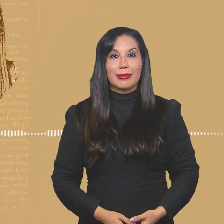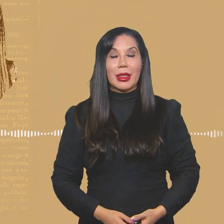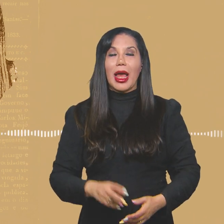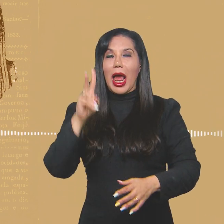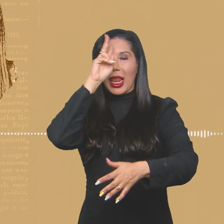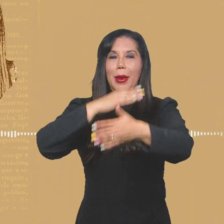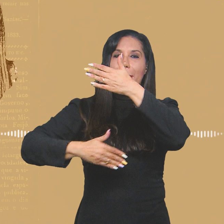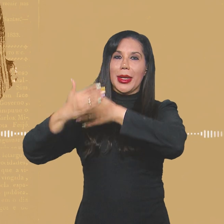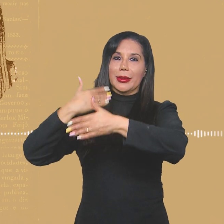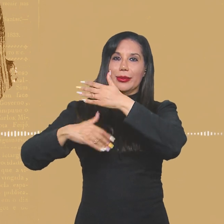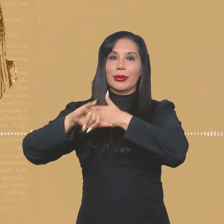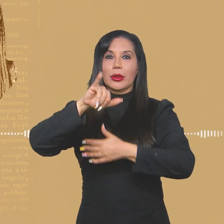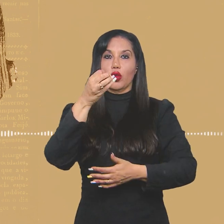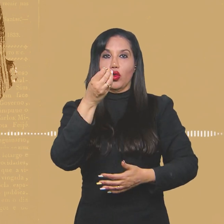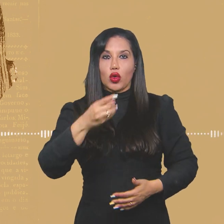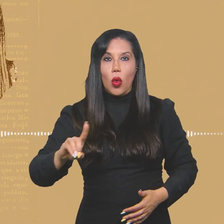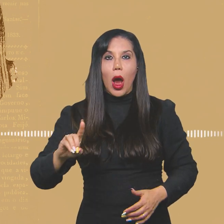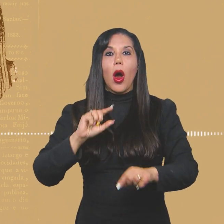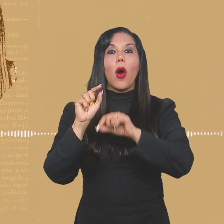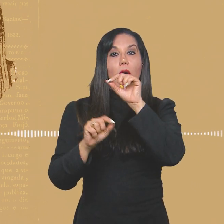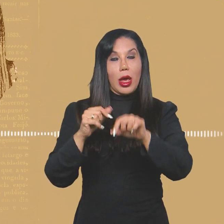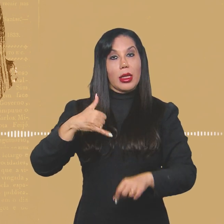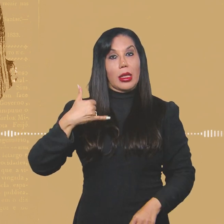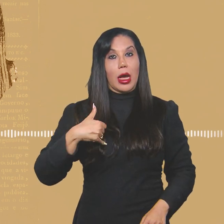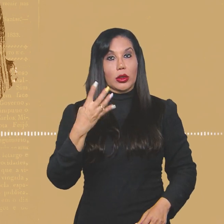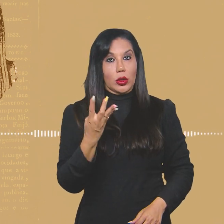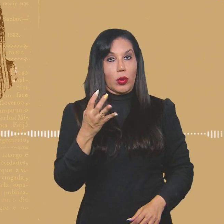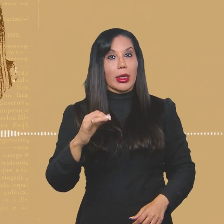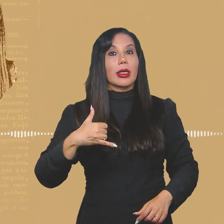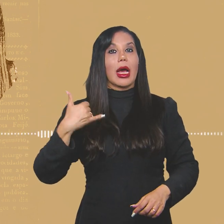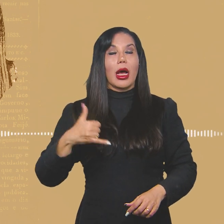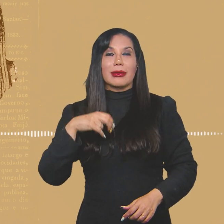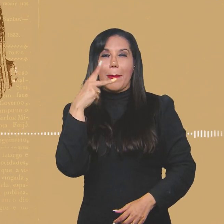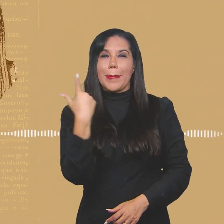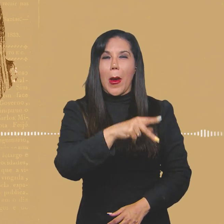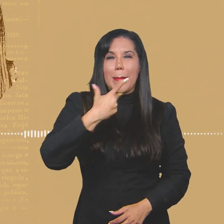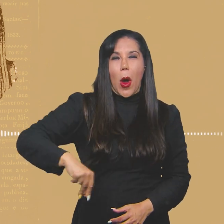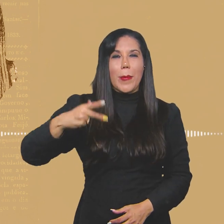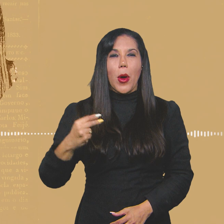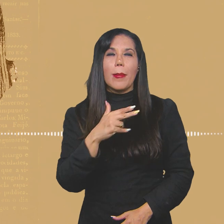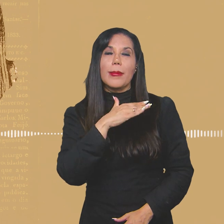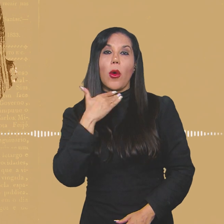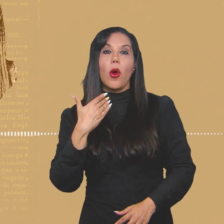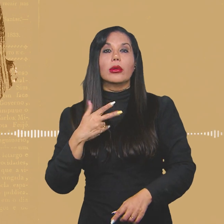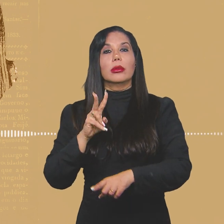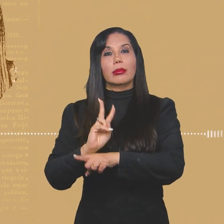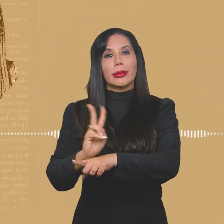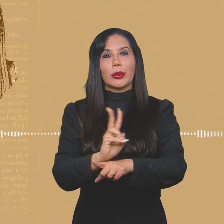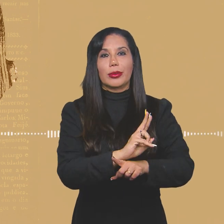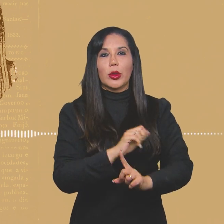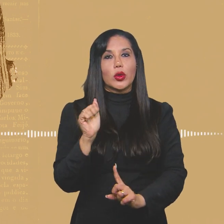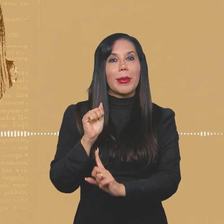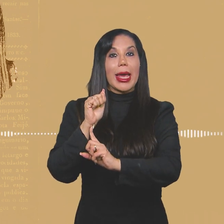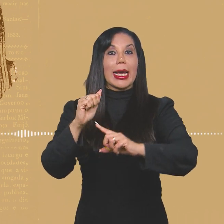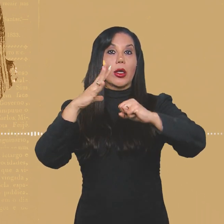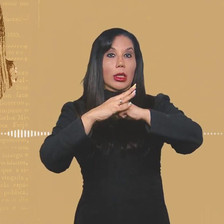Relembrando os casos, João Alberto Silveira Freitas, de 40 anos, foi espancado e morto por seguranças do